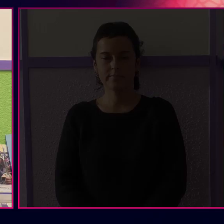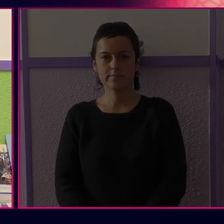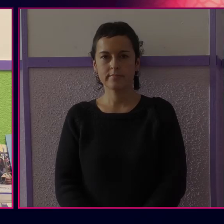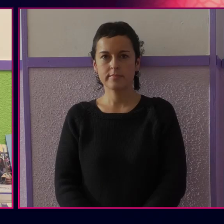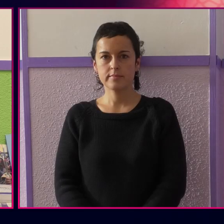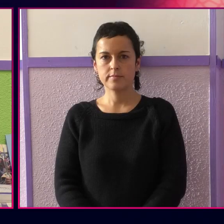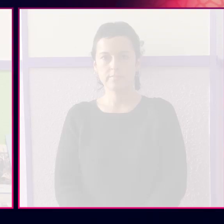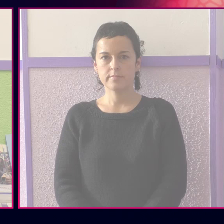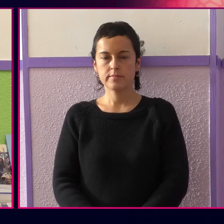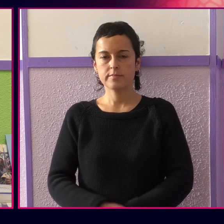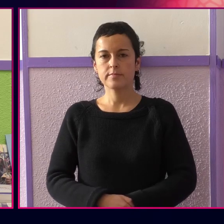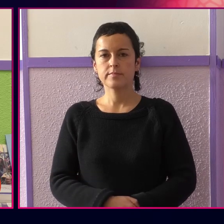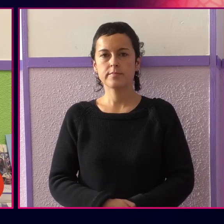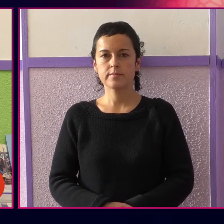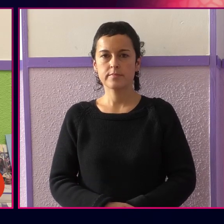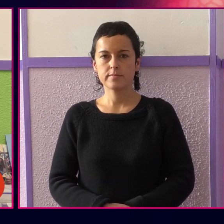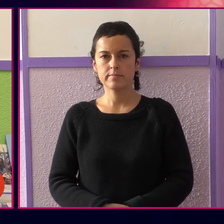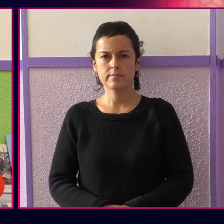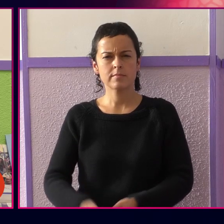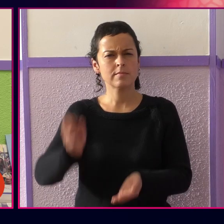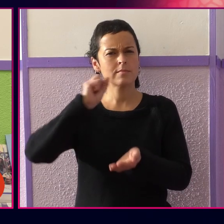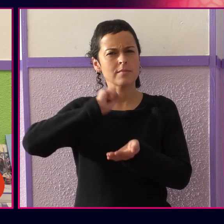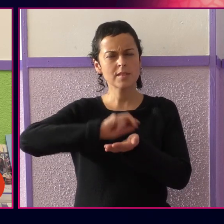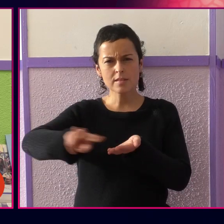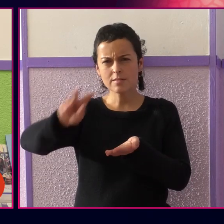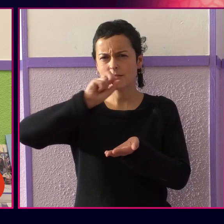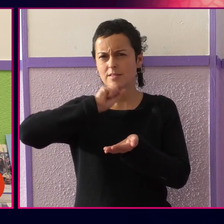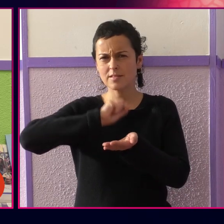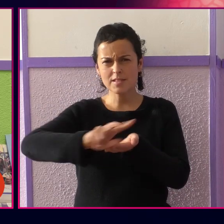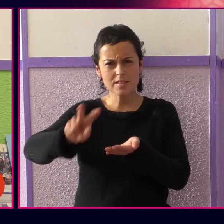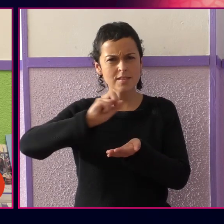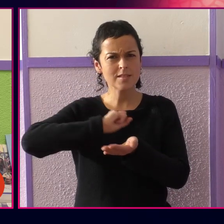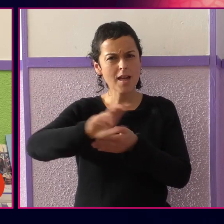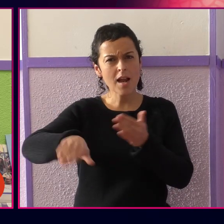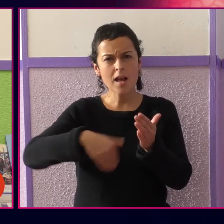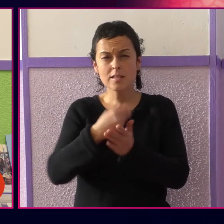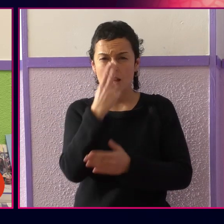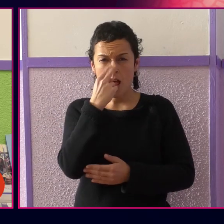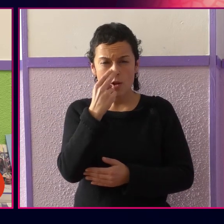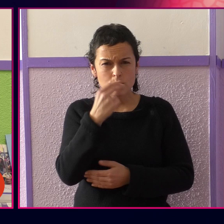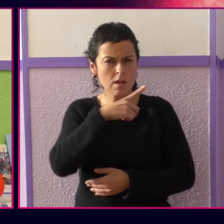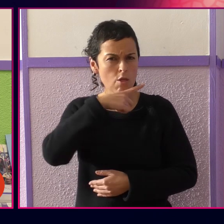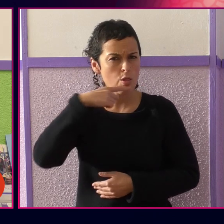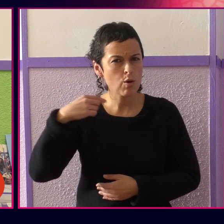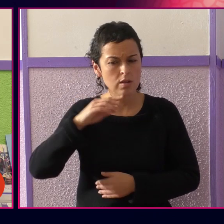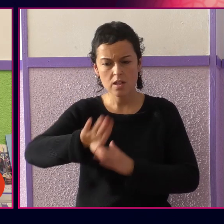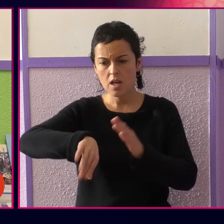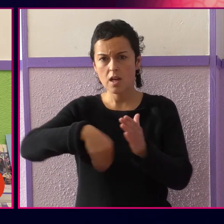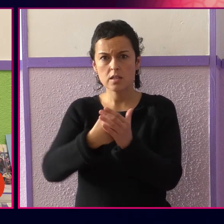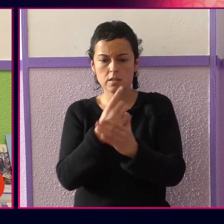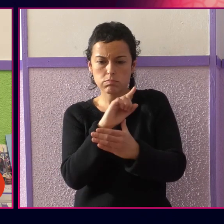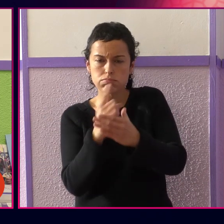İBILI Ibili, ibili, eta ibili onak apurtu arte, gorputxa akitu arte. Urrutiko